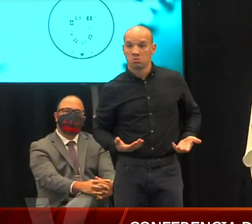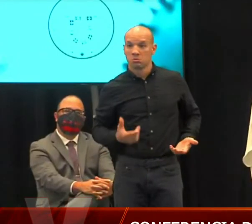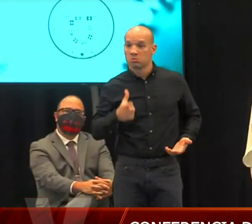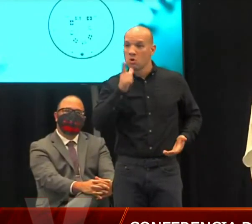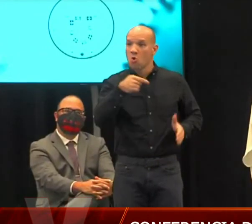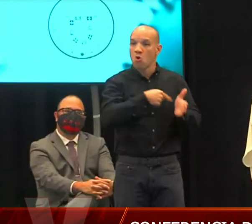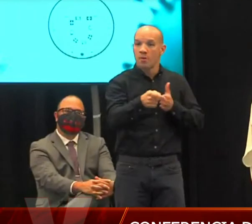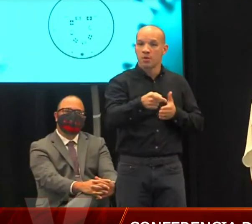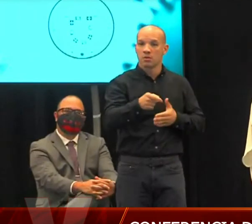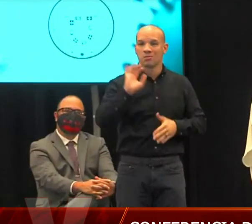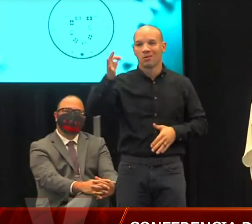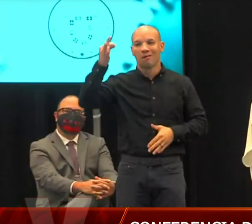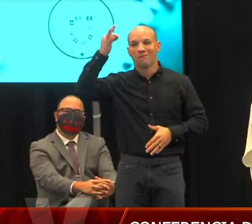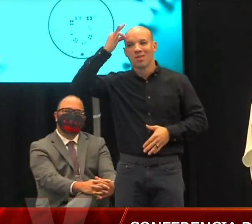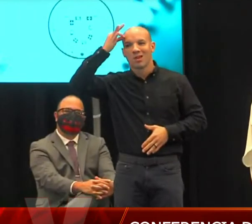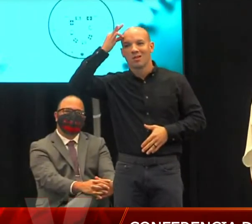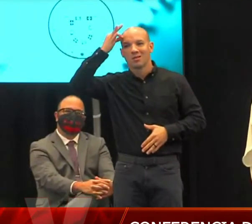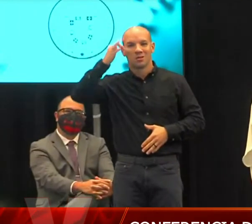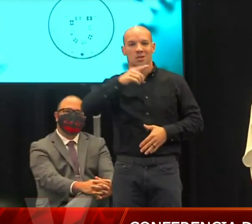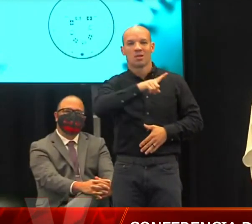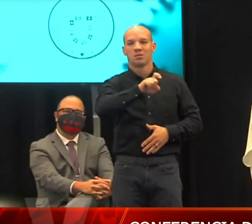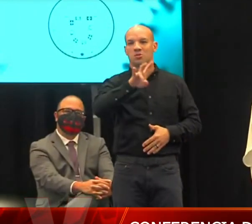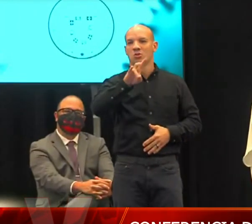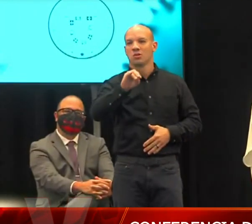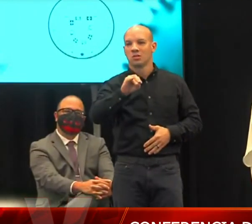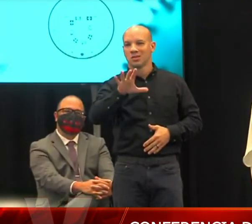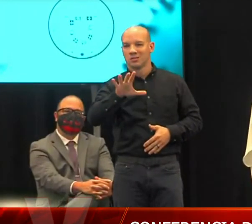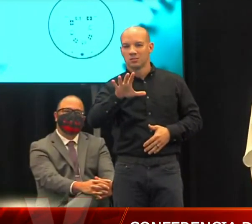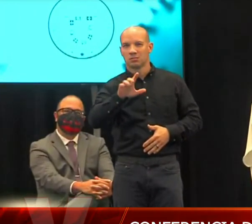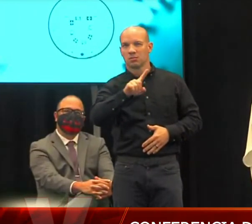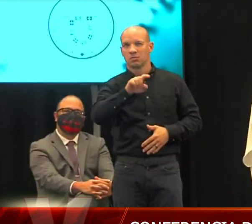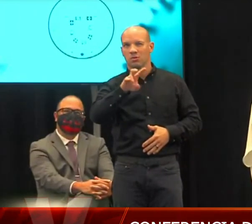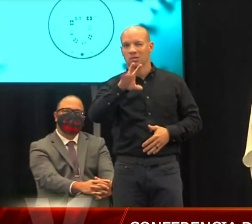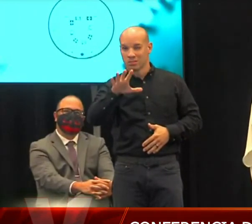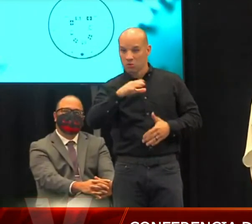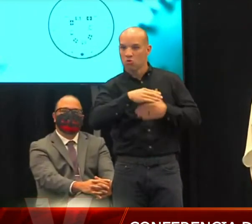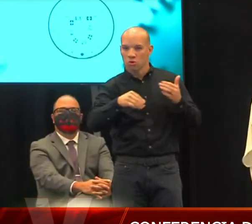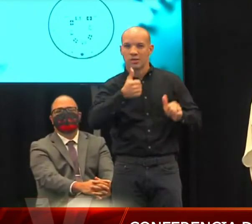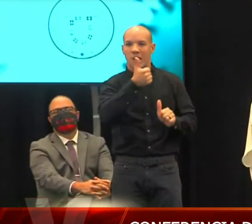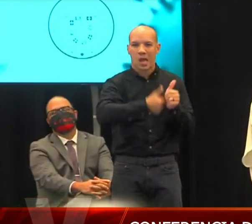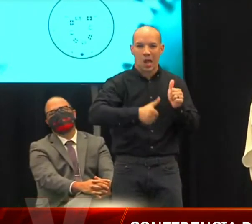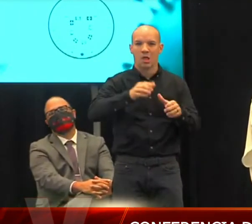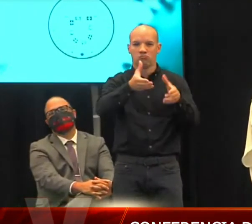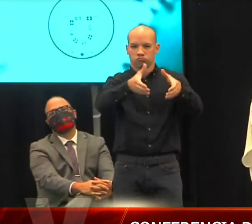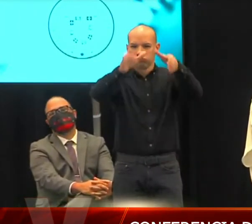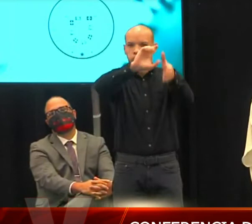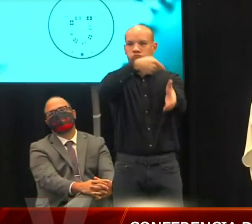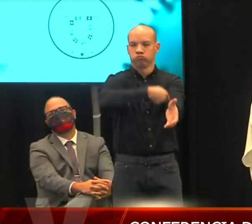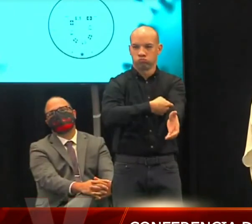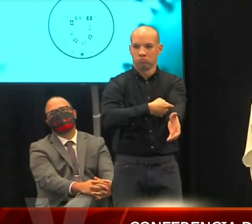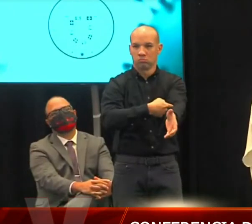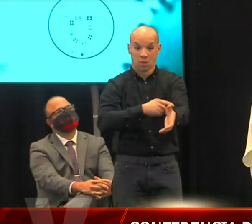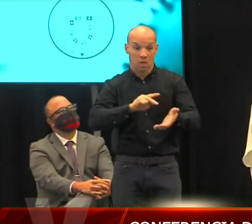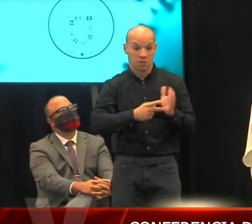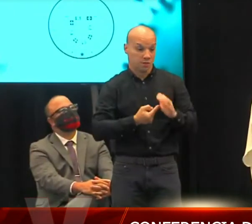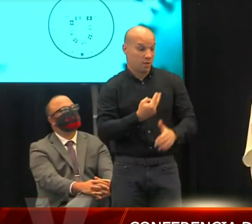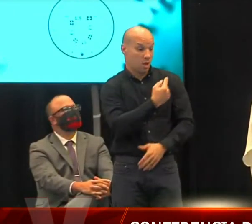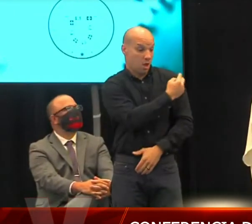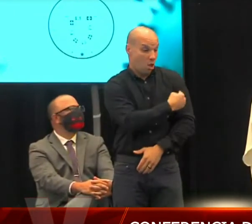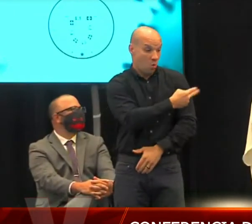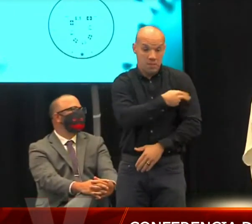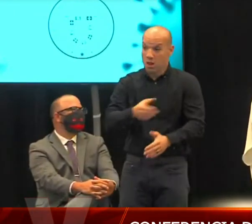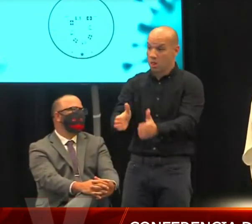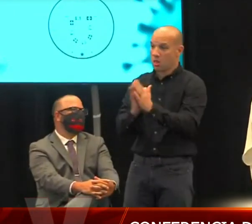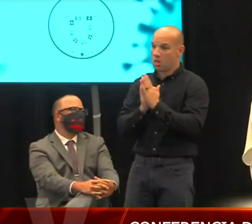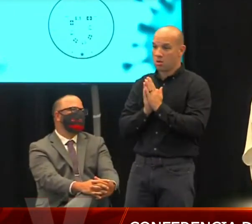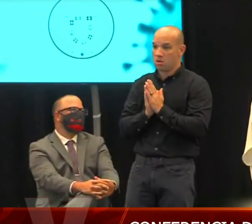federal al marco de 750 dólares por cada unidad así que no había ningún reclamo de los hospitales lo hacen públicamente no sé por